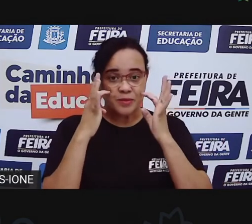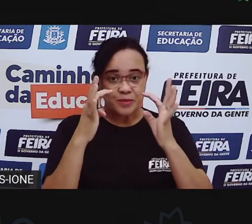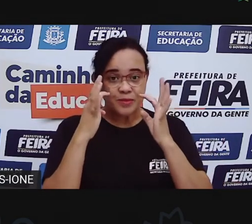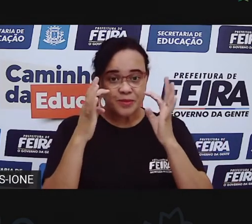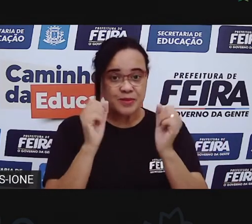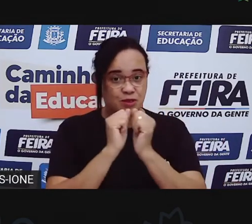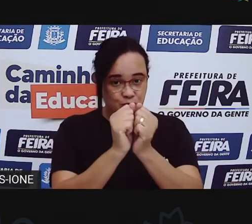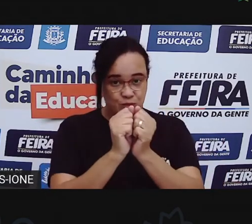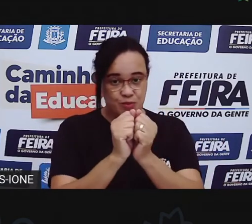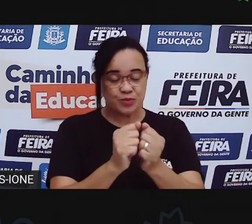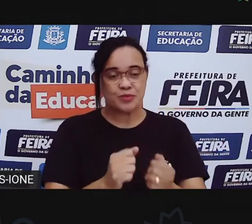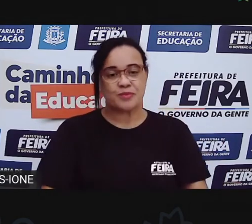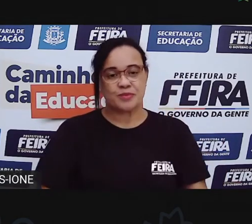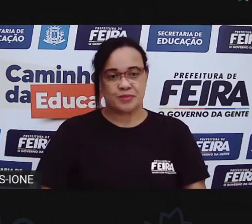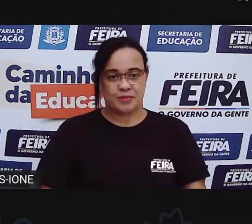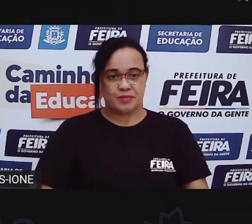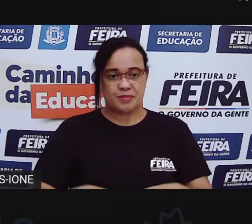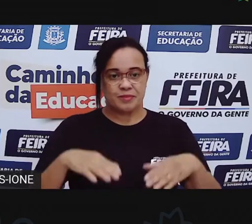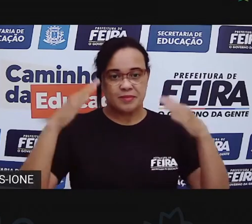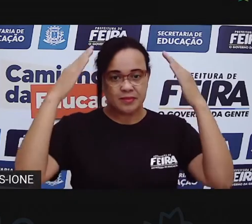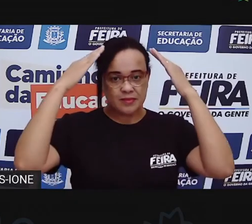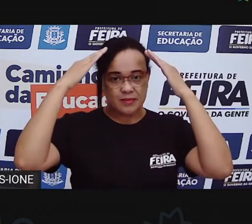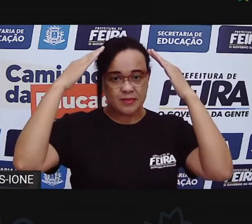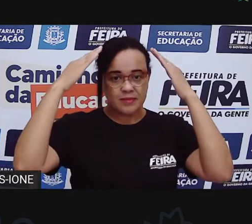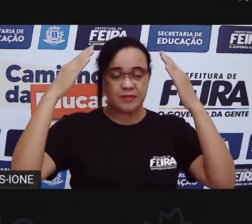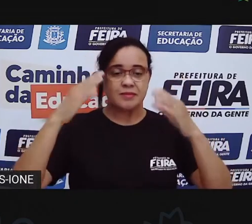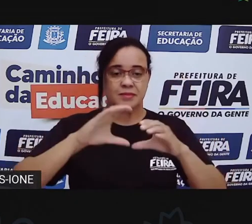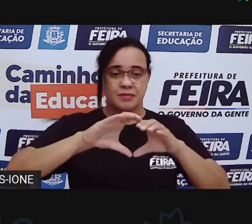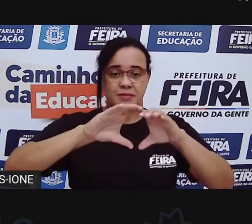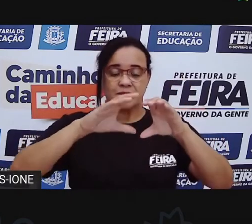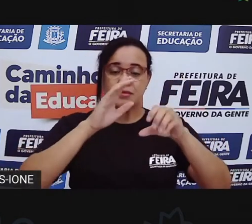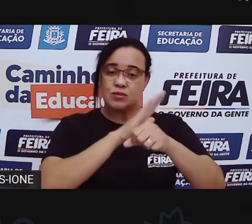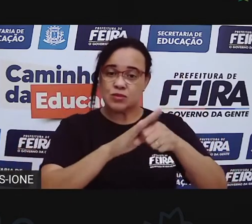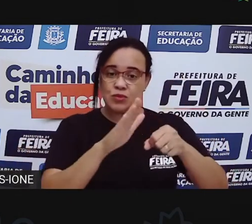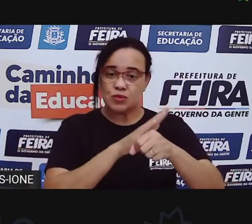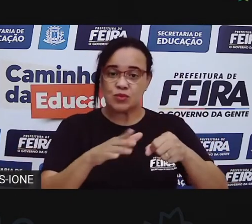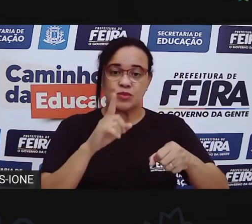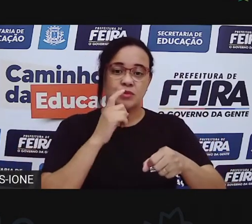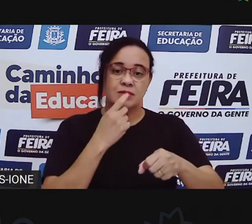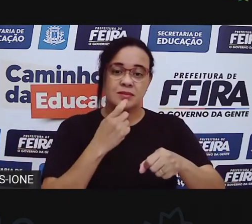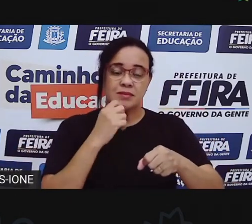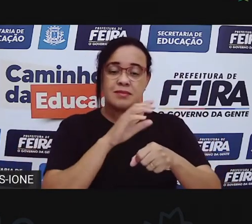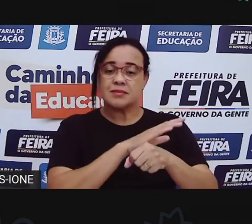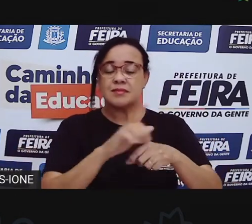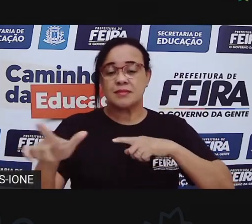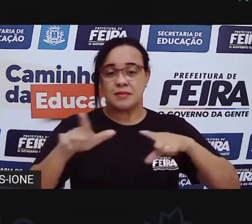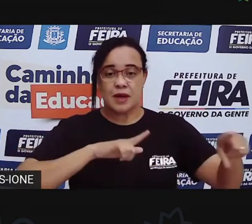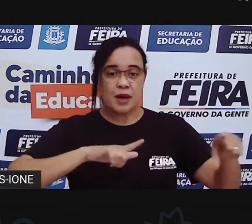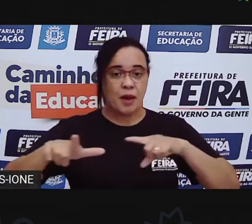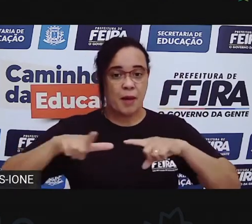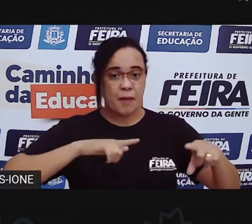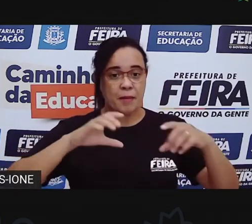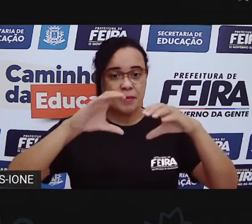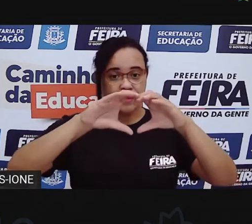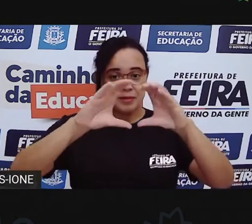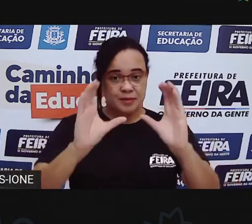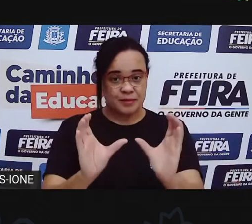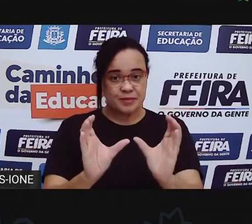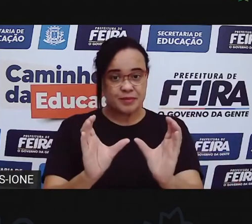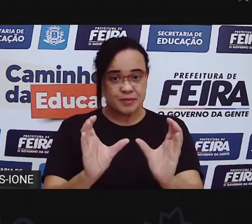Tá bom. Vamos lá. O tomate é primo do caqui. Faz assim.